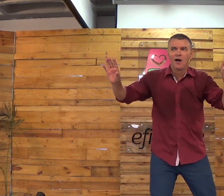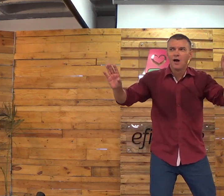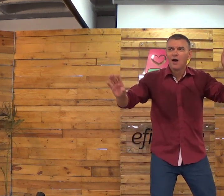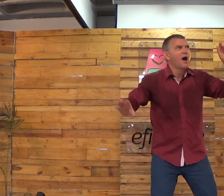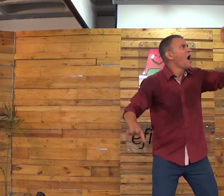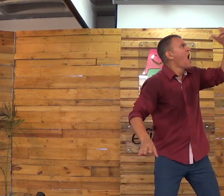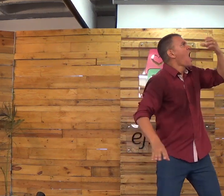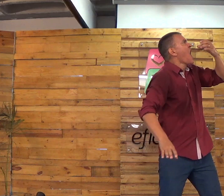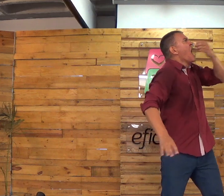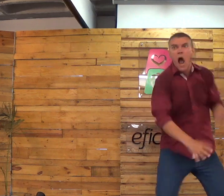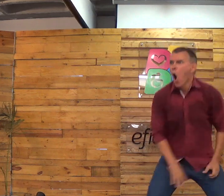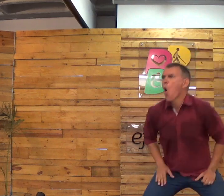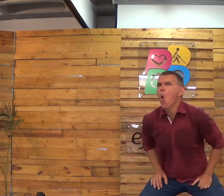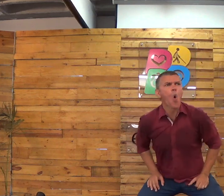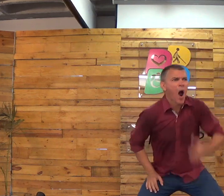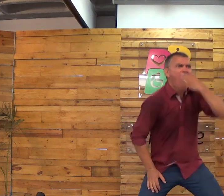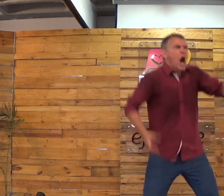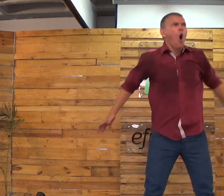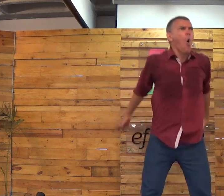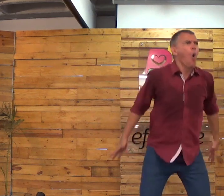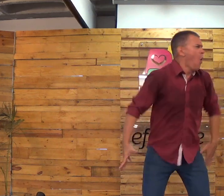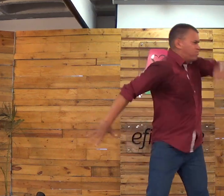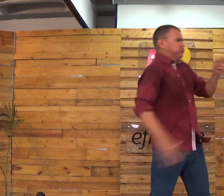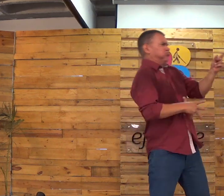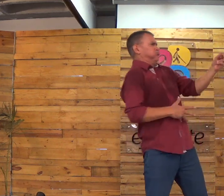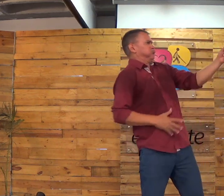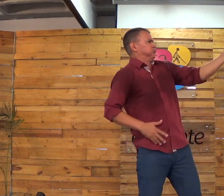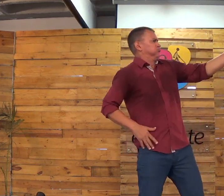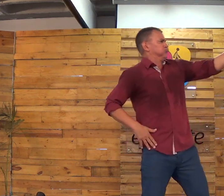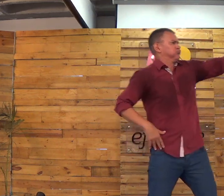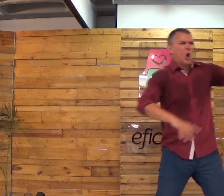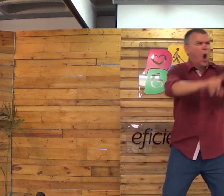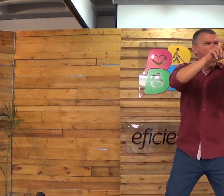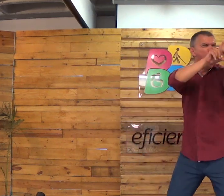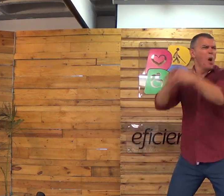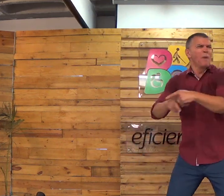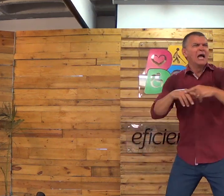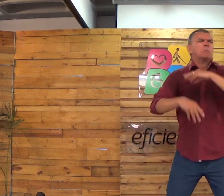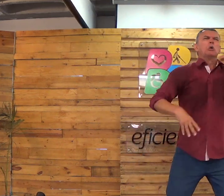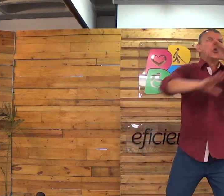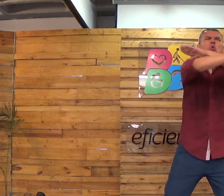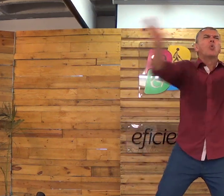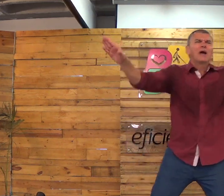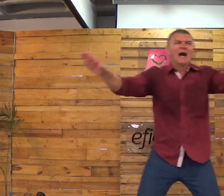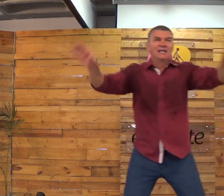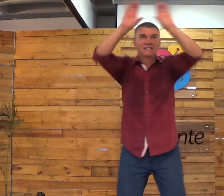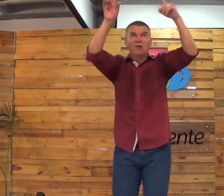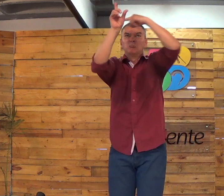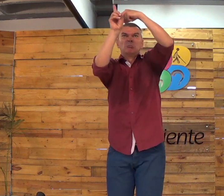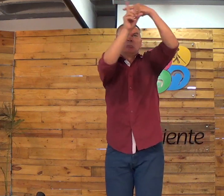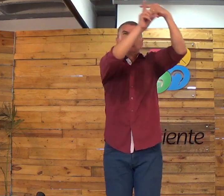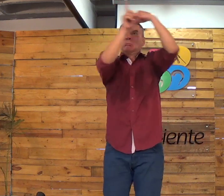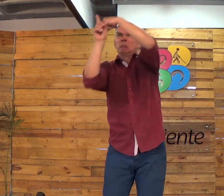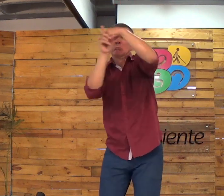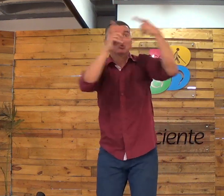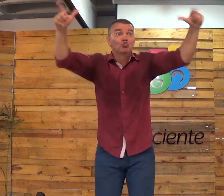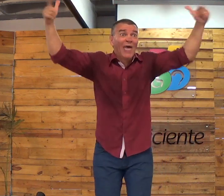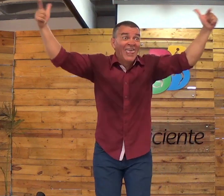Se você comer essa árvore, você vai viver eternamente. Eternamente. Não tem mais morte. Chega. Não tem